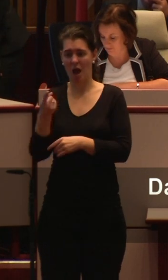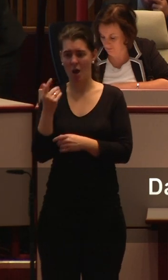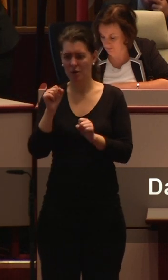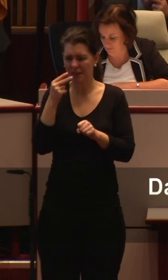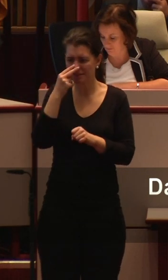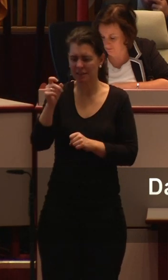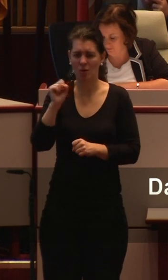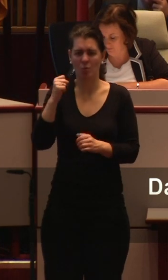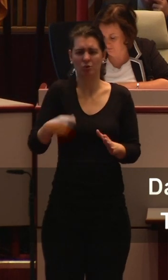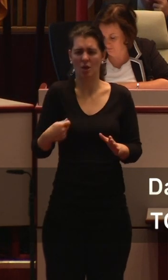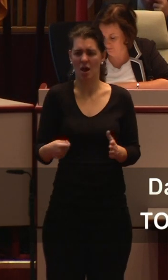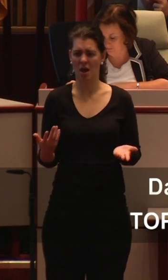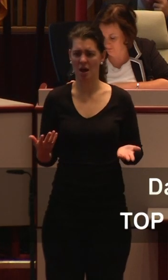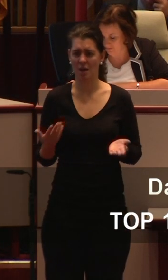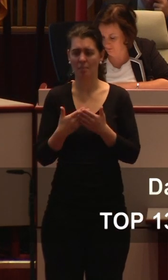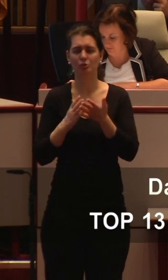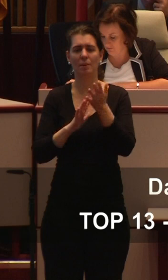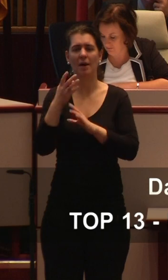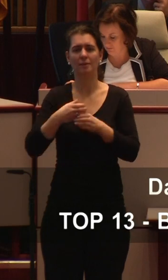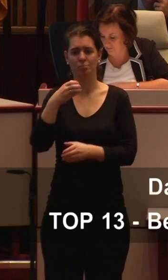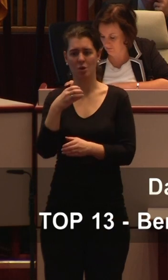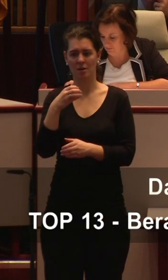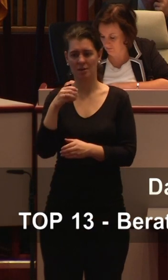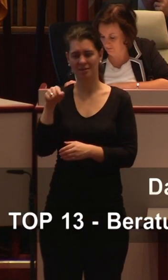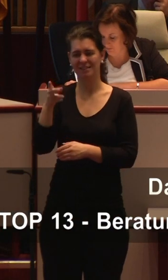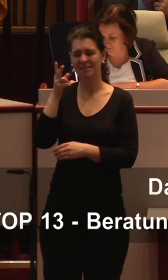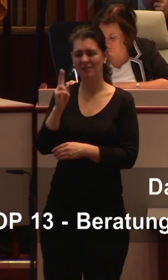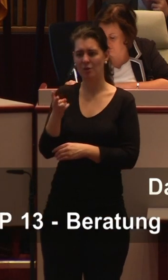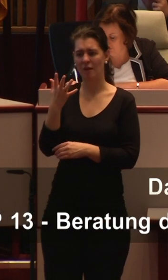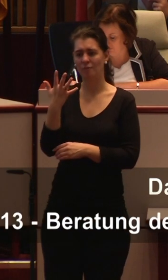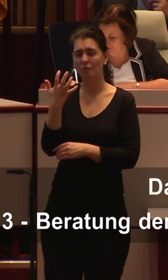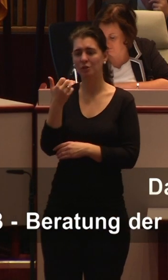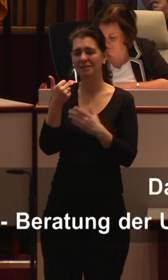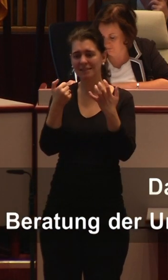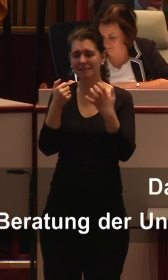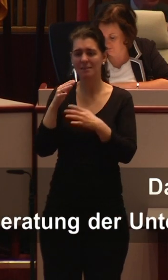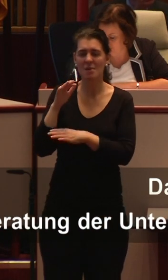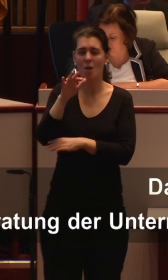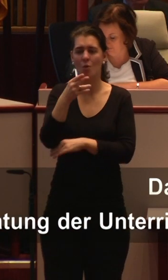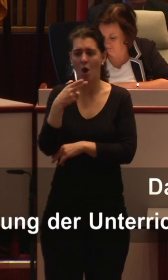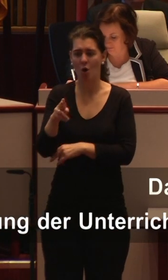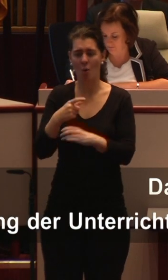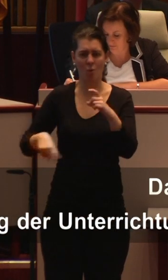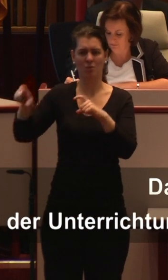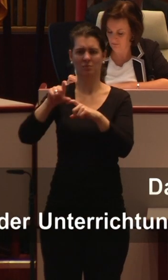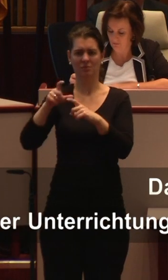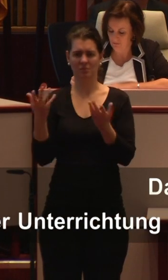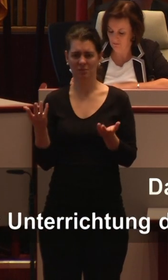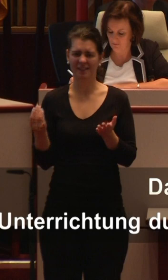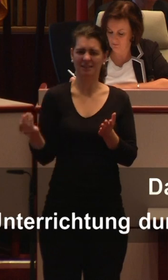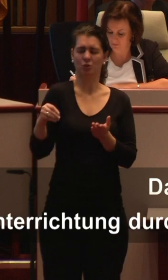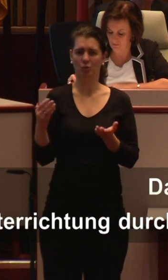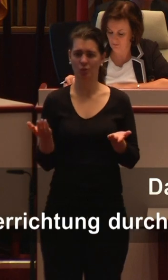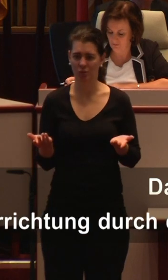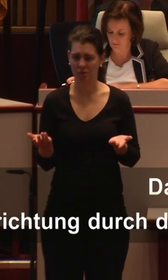Inklusion allein in Brandenburg Mehrkosten von satten 265 Millionen Euro mit sich bringen. In Brandenburg wären mindestens 5.300